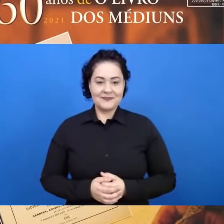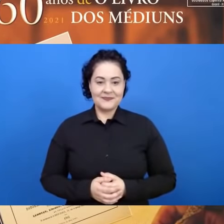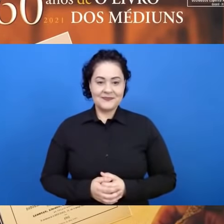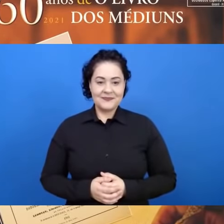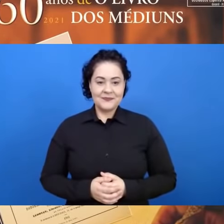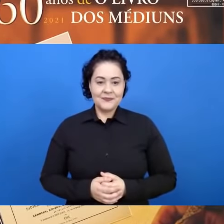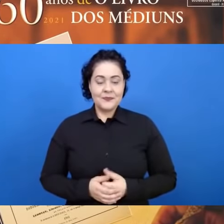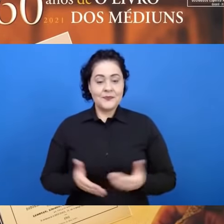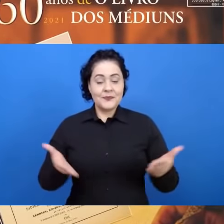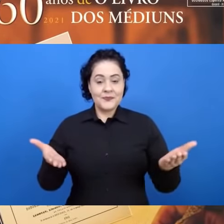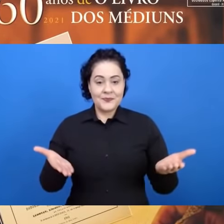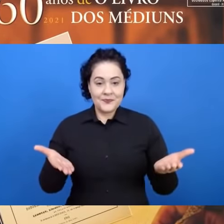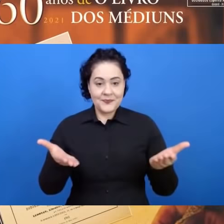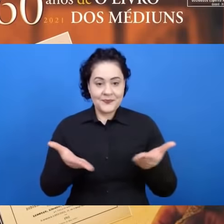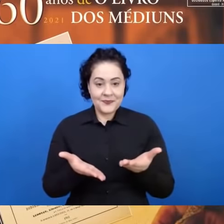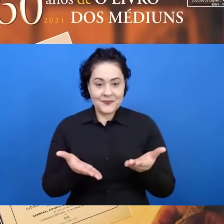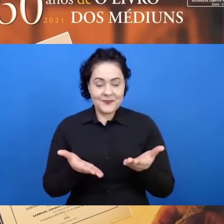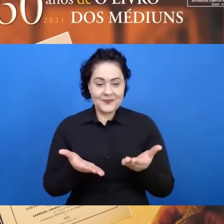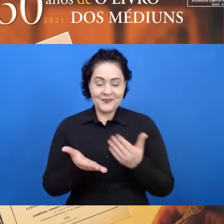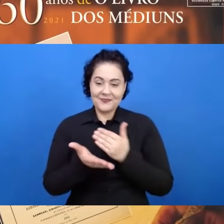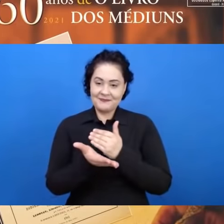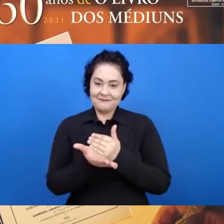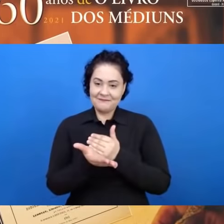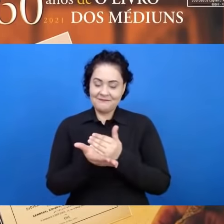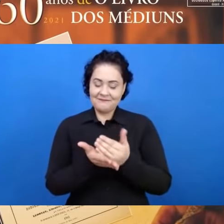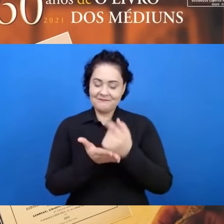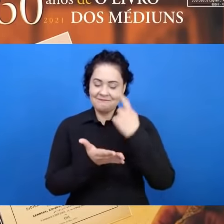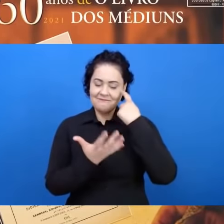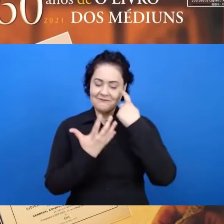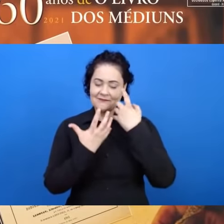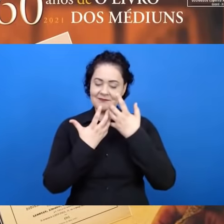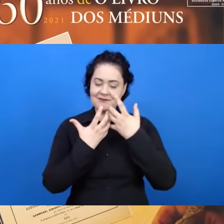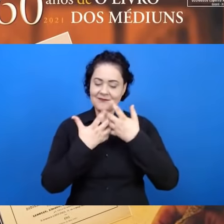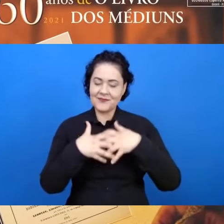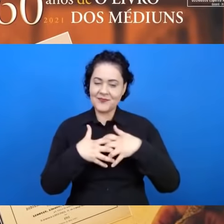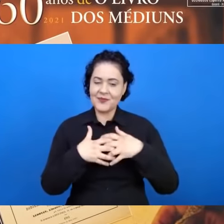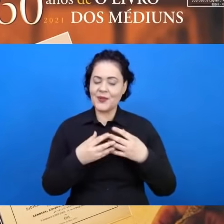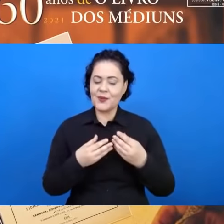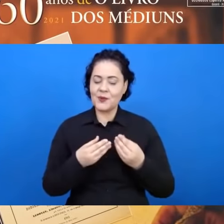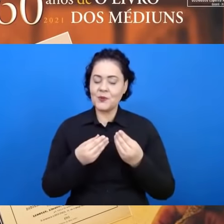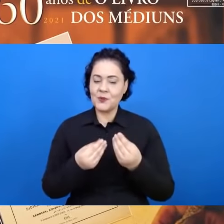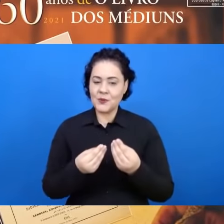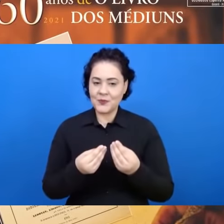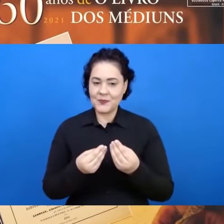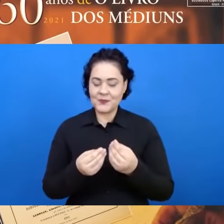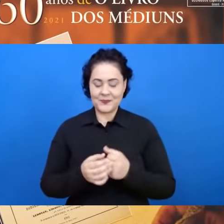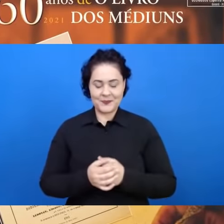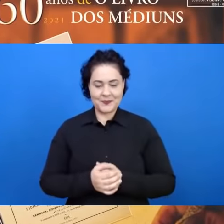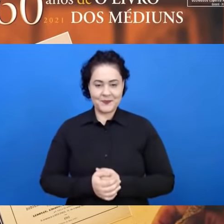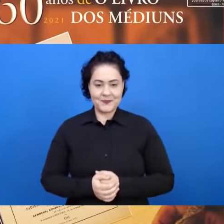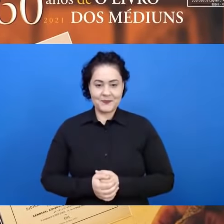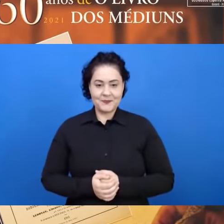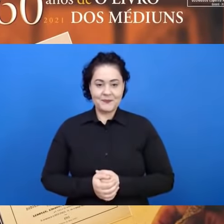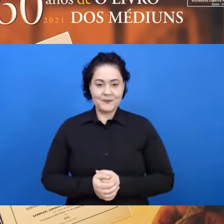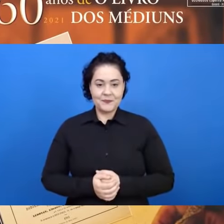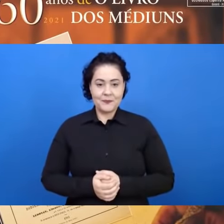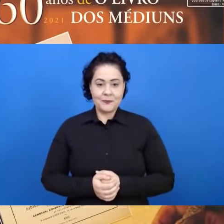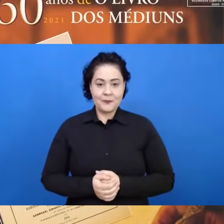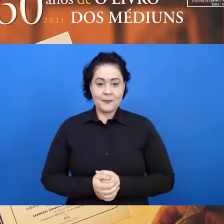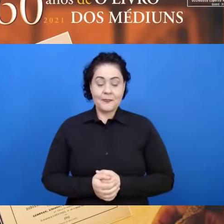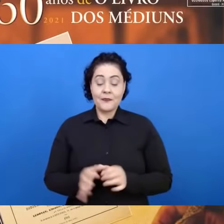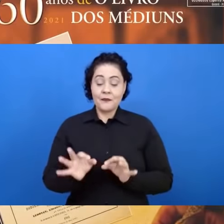Iniciamos a nossa reflexão por uma passagem que, de certo modo,